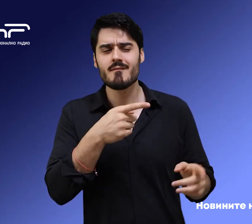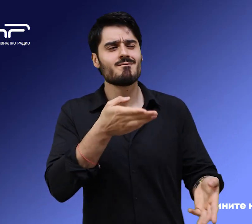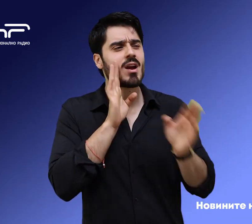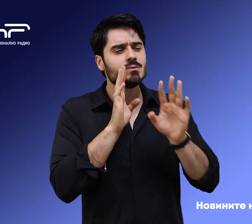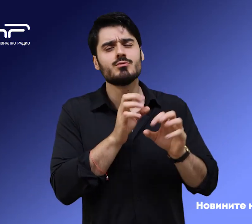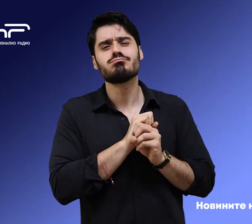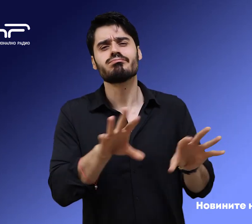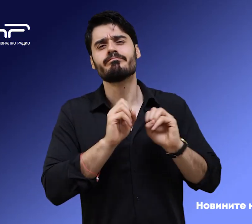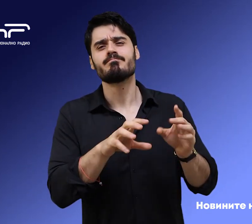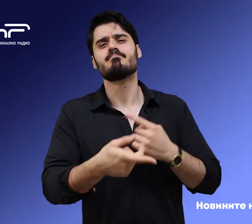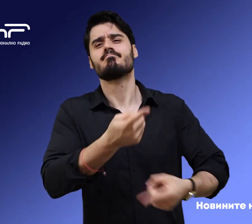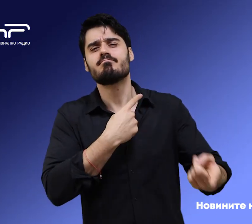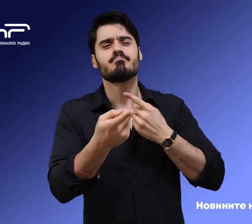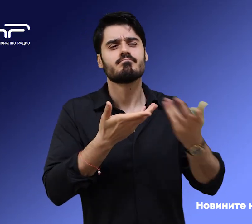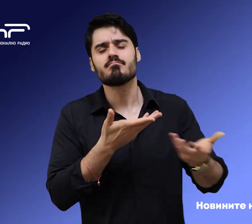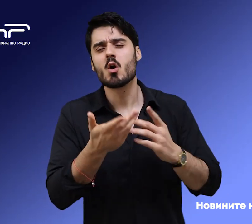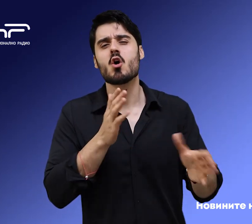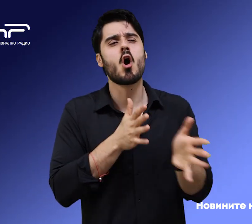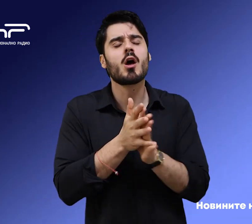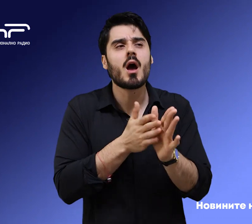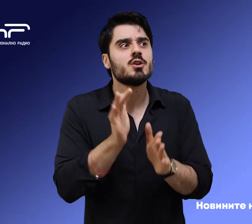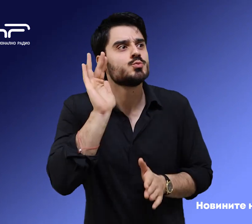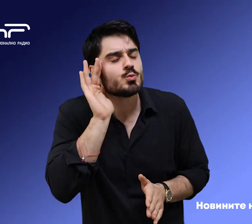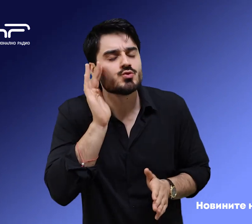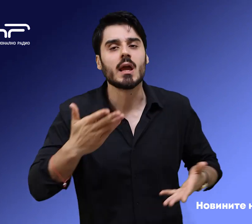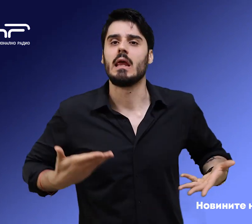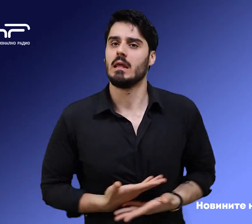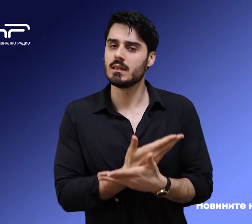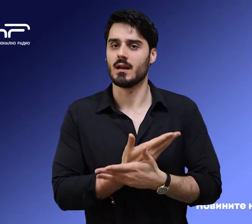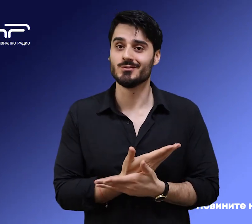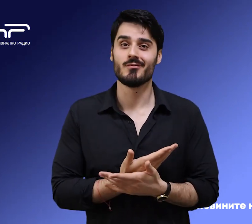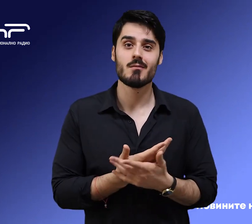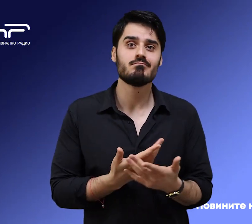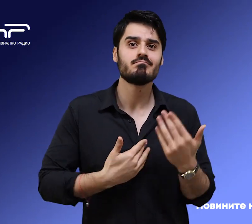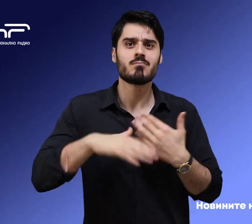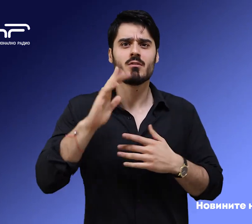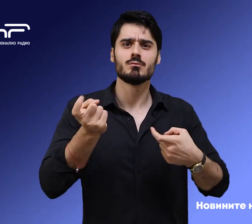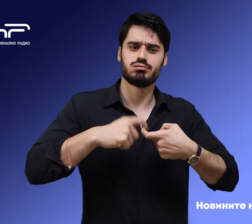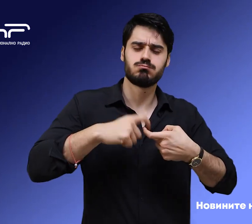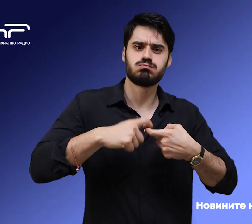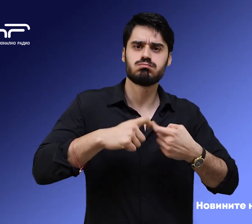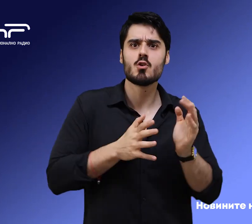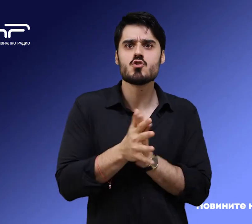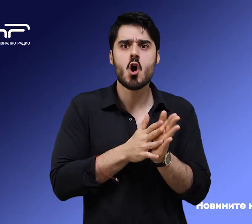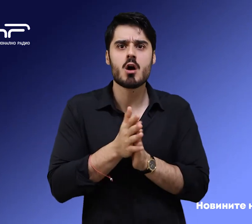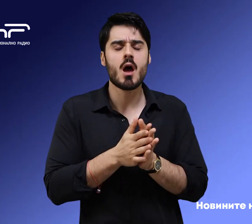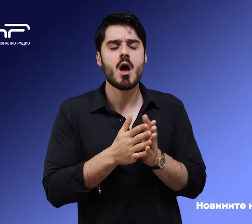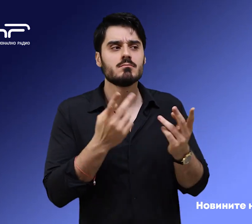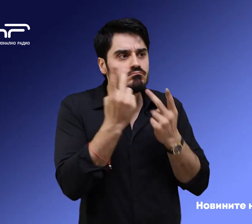постоянната обратна връзка и индикатор за слушателския интерес. Постоянно нарасват контактите по инициатива на слушателите на Радио Видин, което